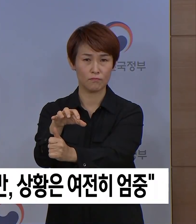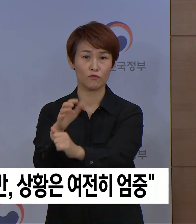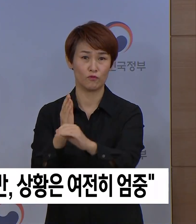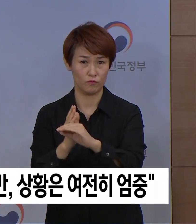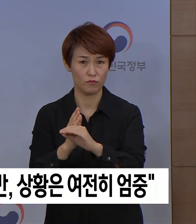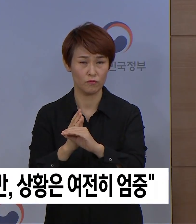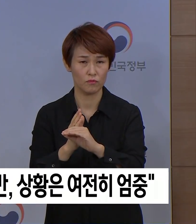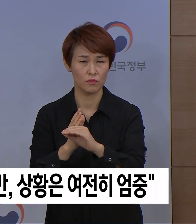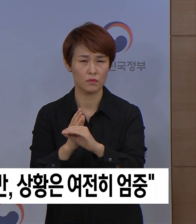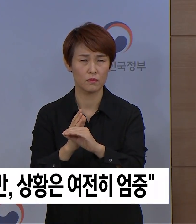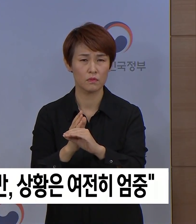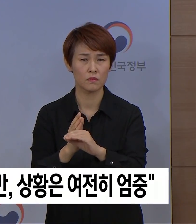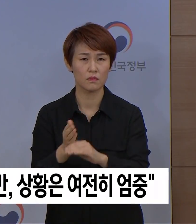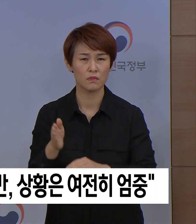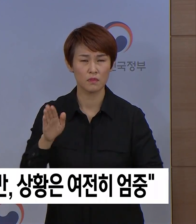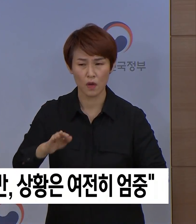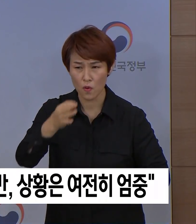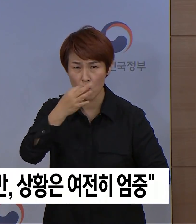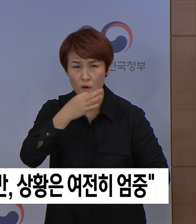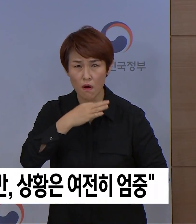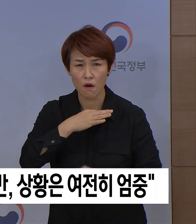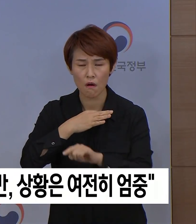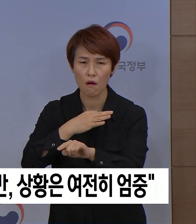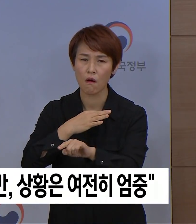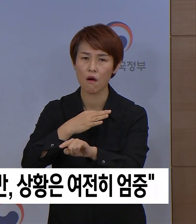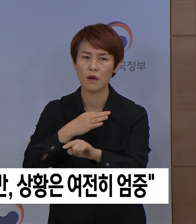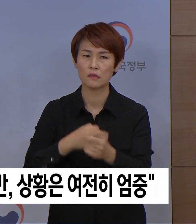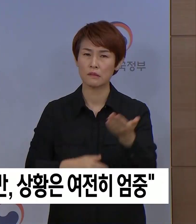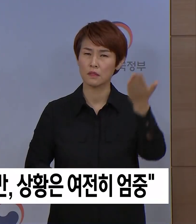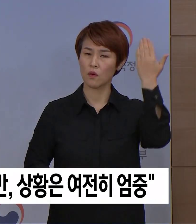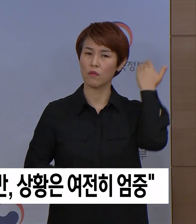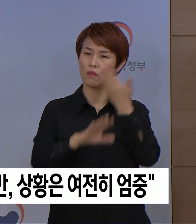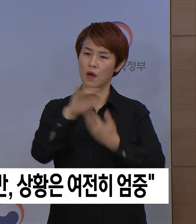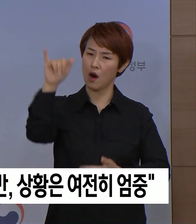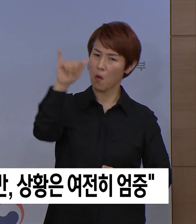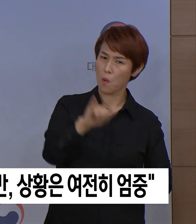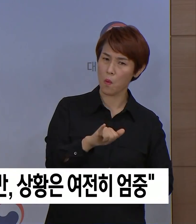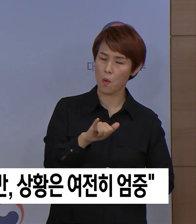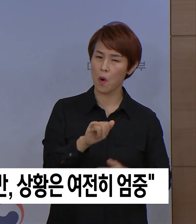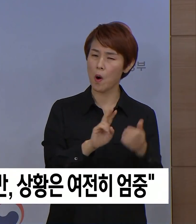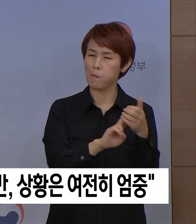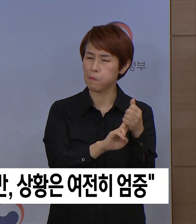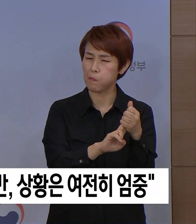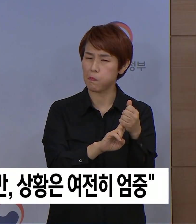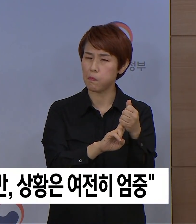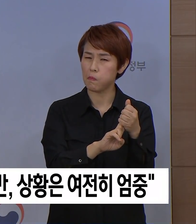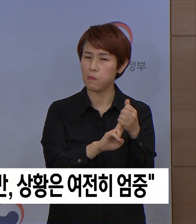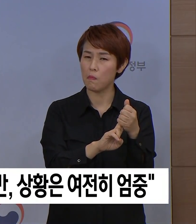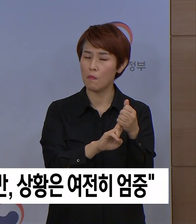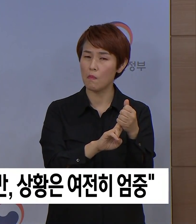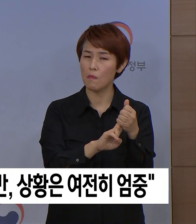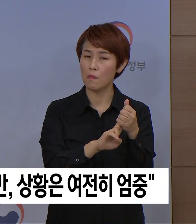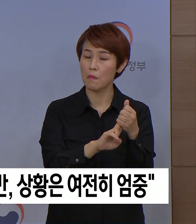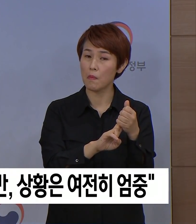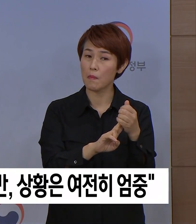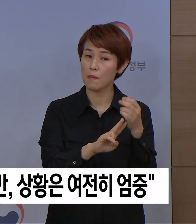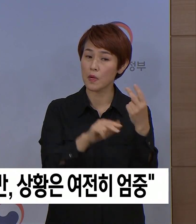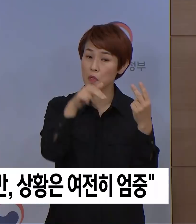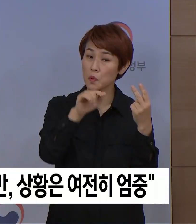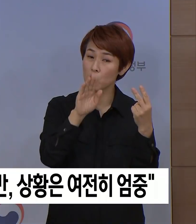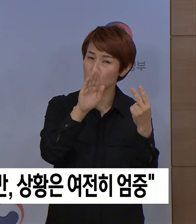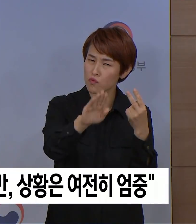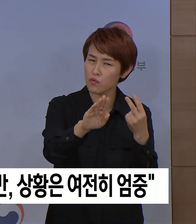시행하였으나 이 효과는 그 이전의 해외 입국자들의 잠복기가 끝나는 2주 정도 후부터